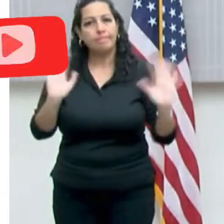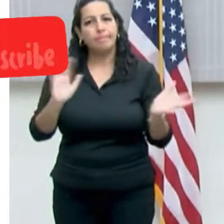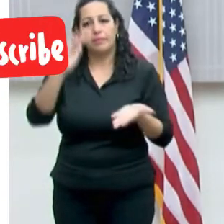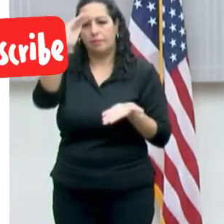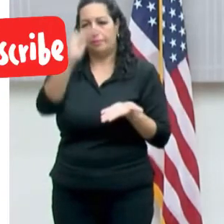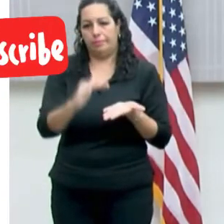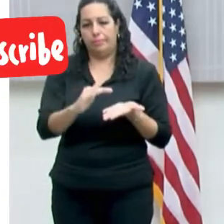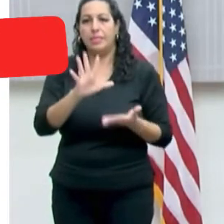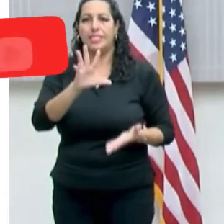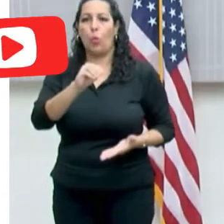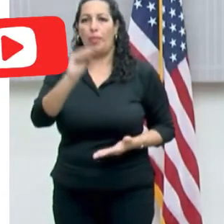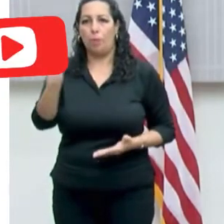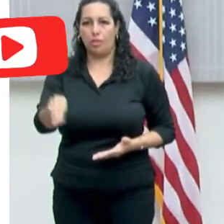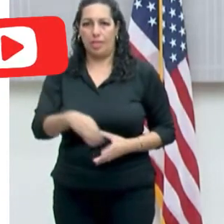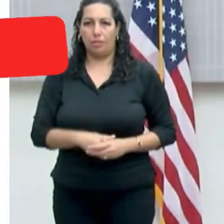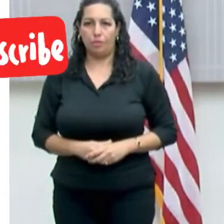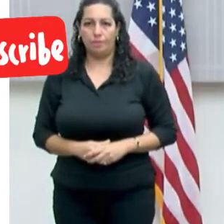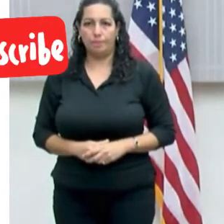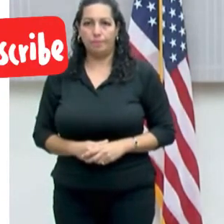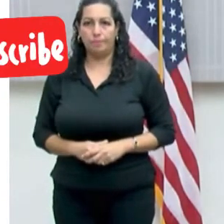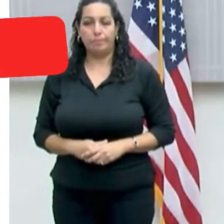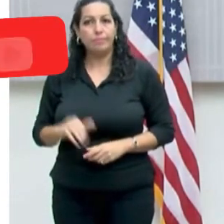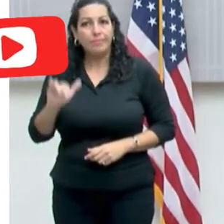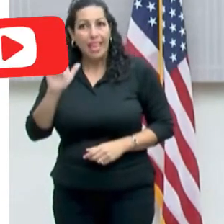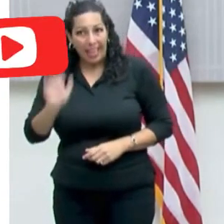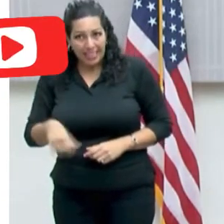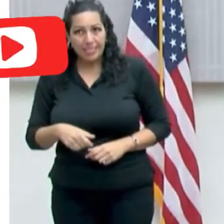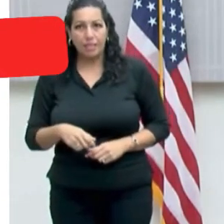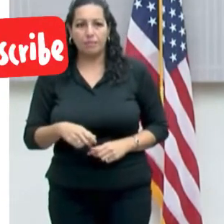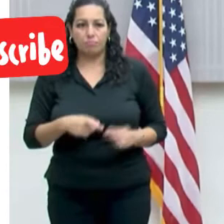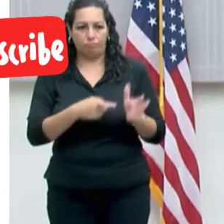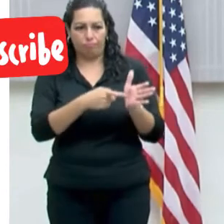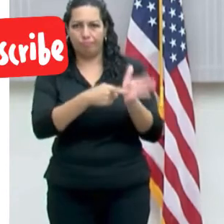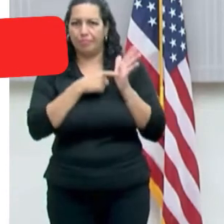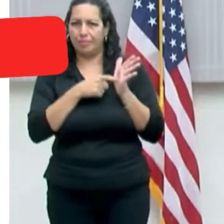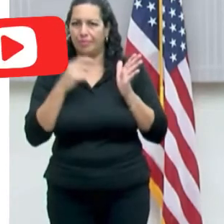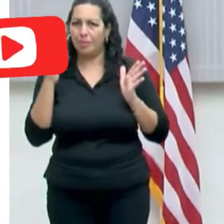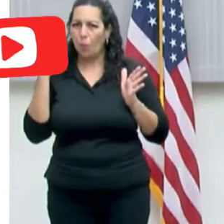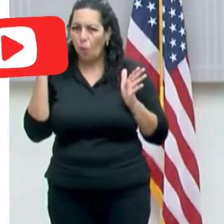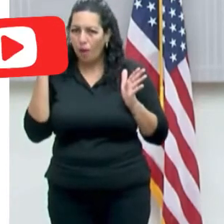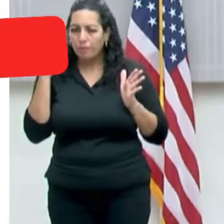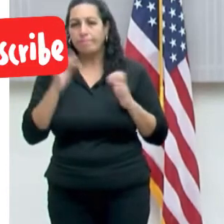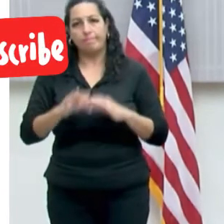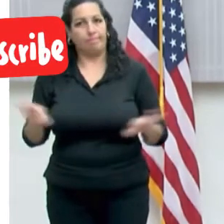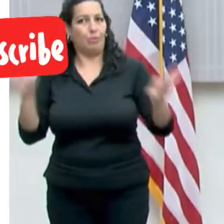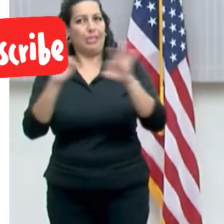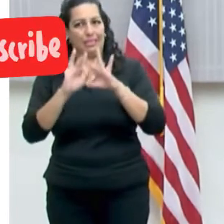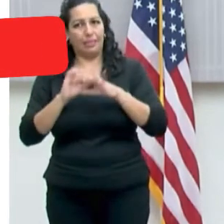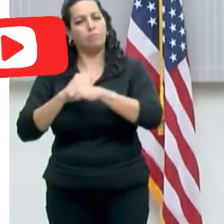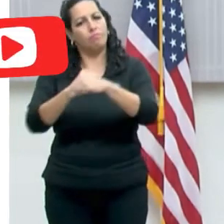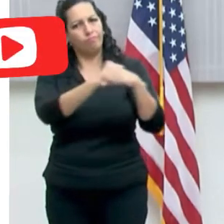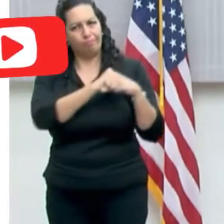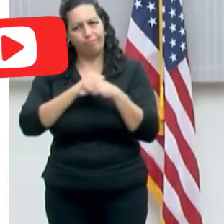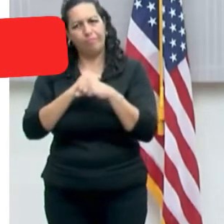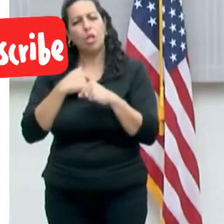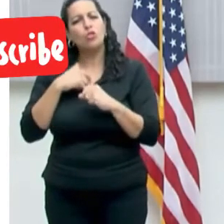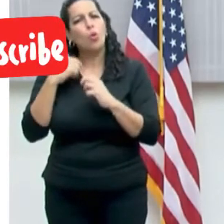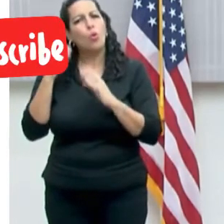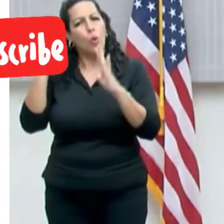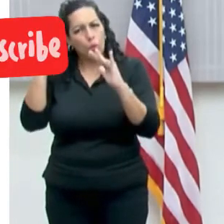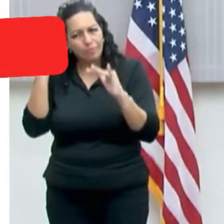Son restricciones importantes y necesarias y confío en nuestra gente y en nuestros comercios